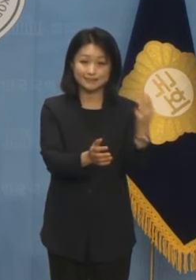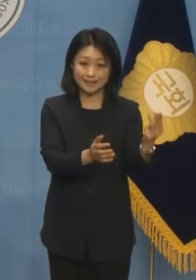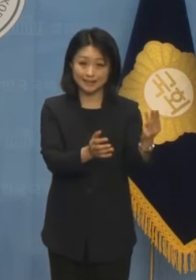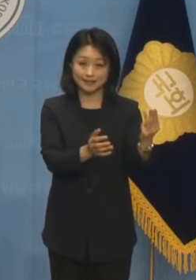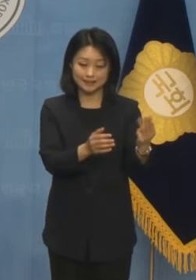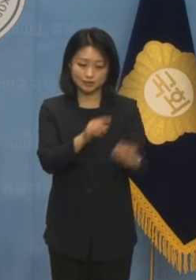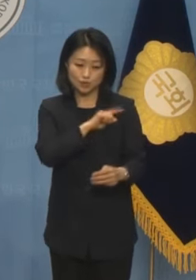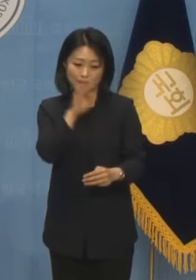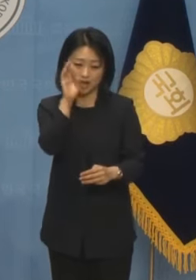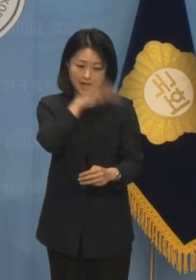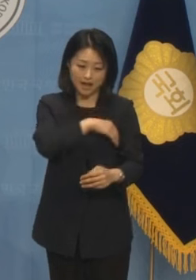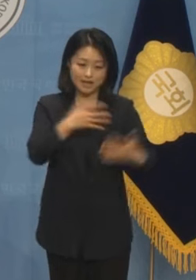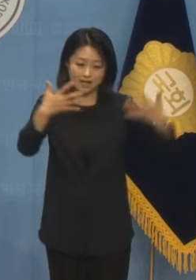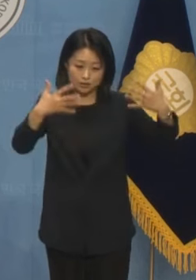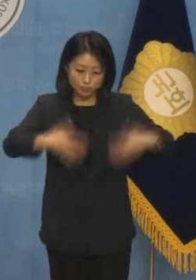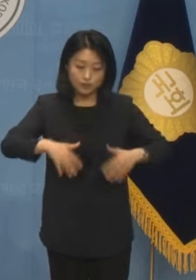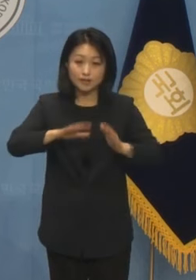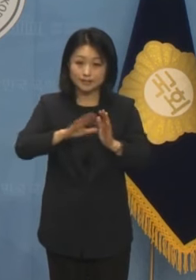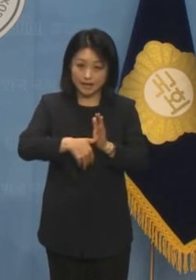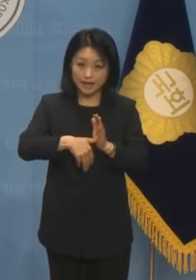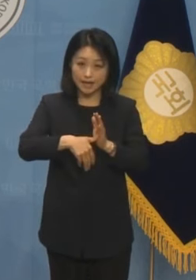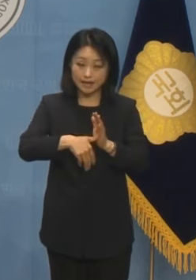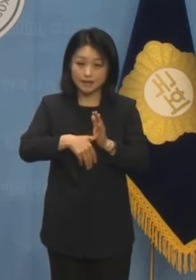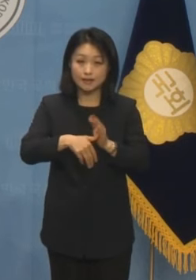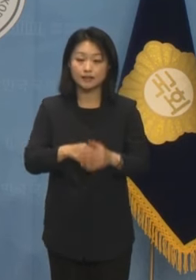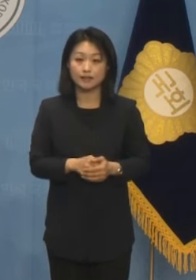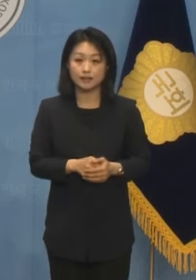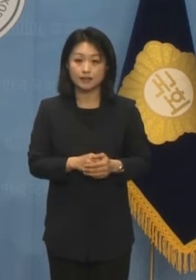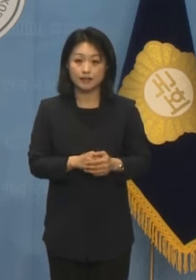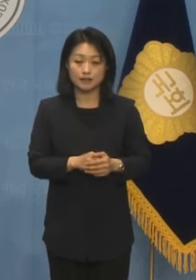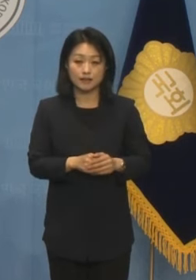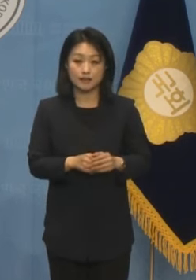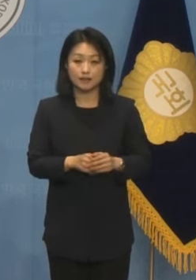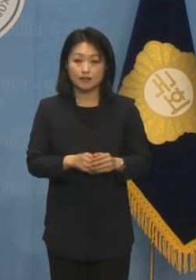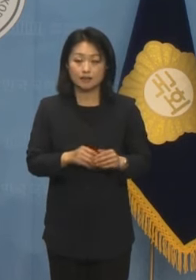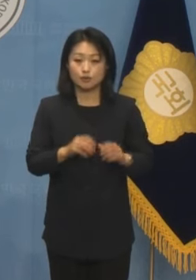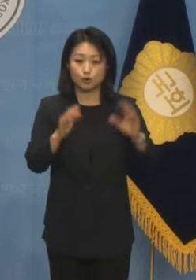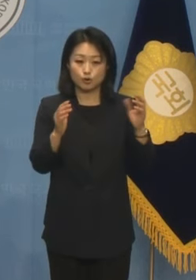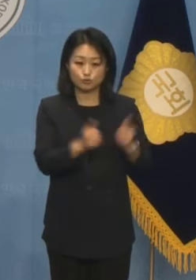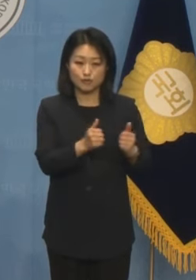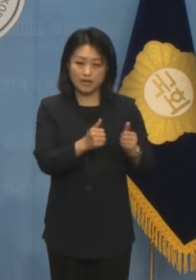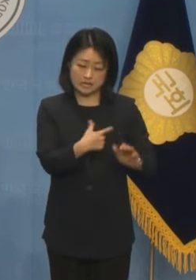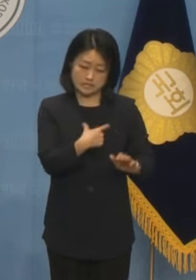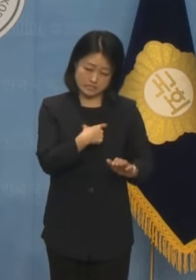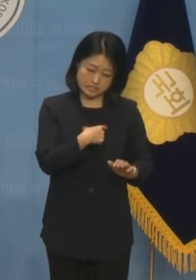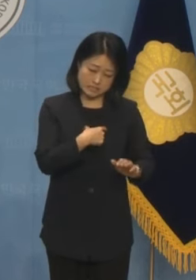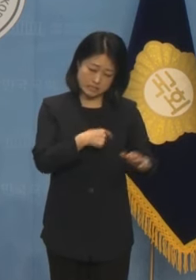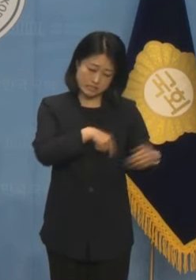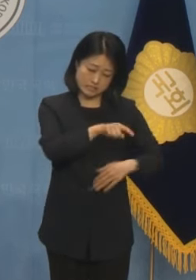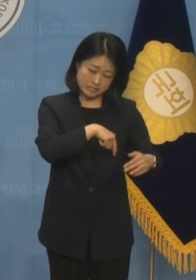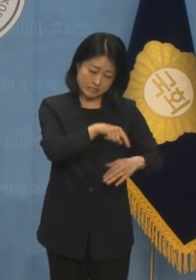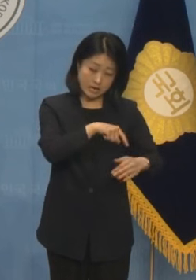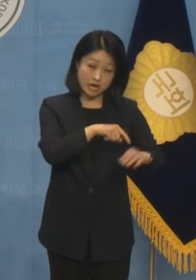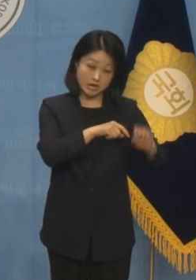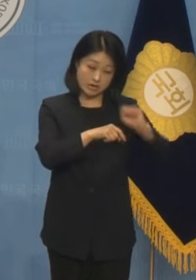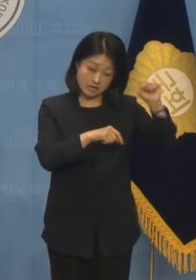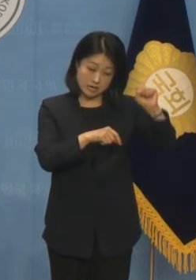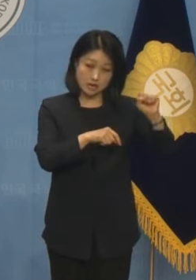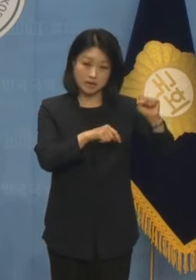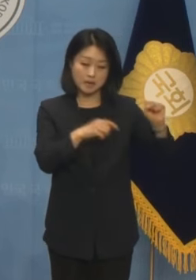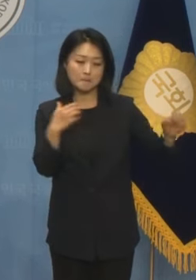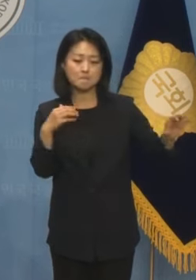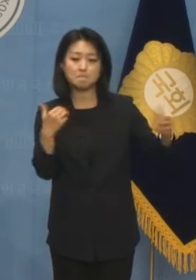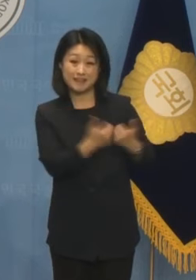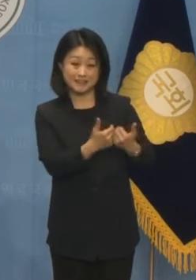최악의 조건과 보수 야당의 7번 국회 보이콧, 장외투쟁을 돌파하여 민주정부의